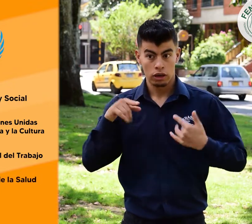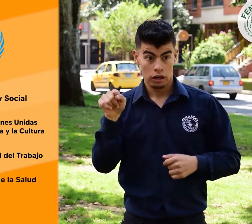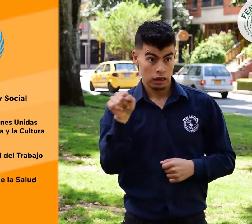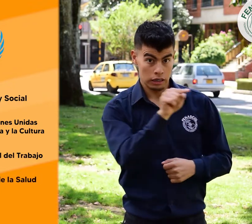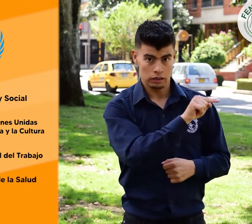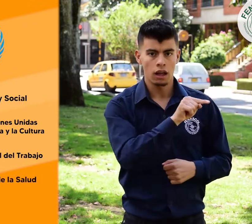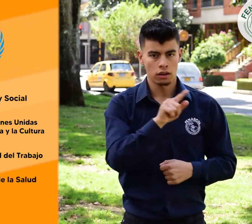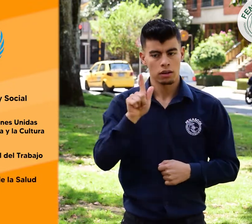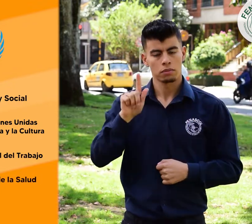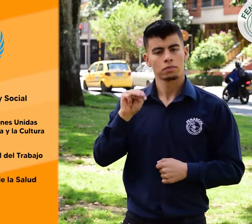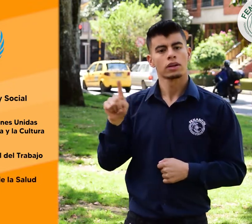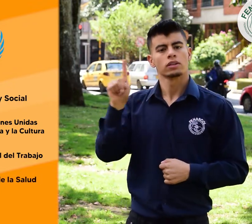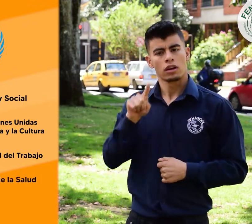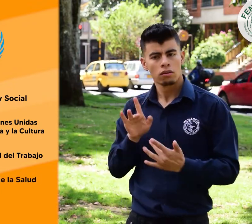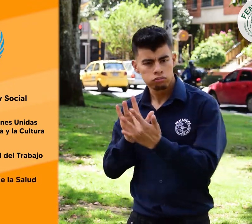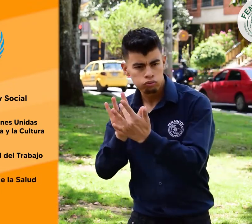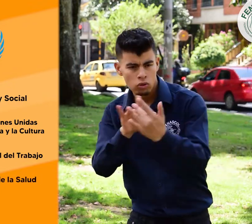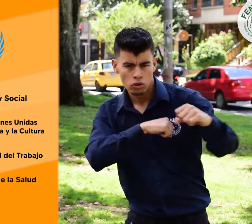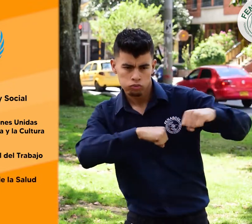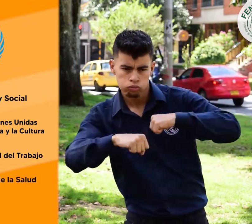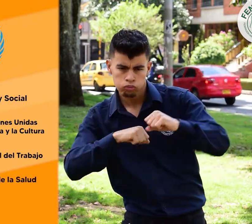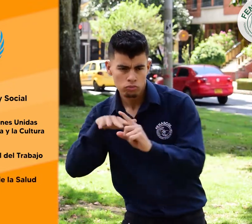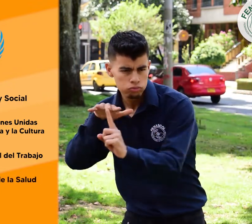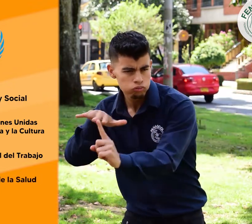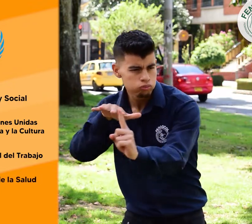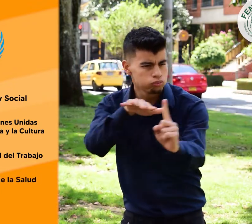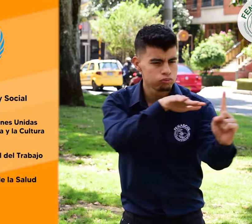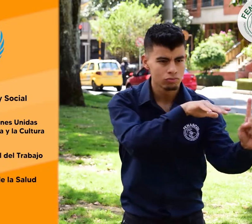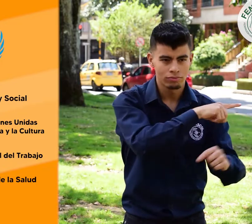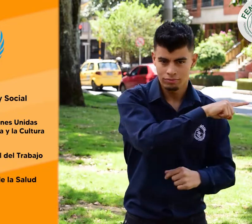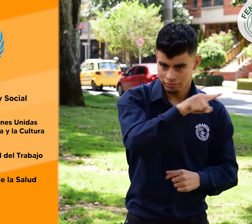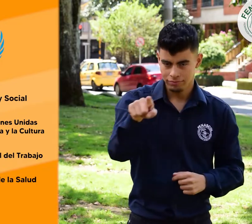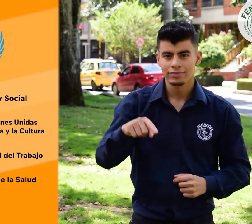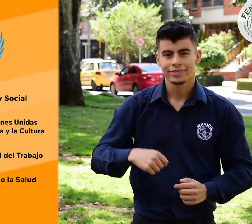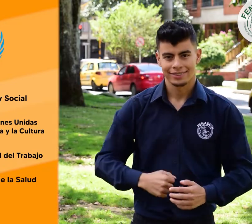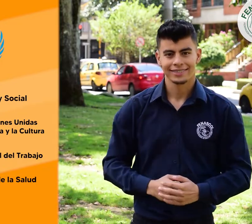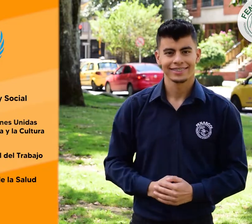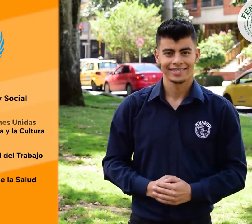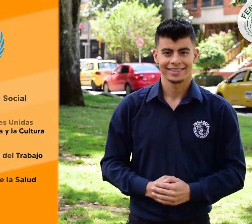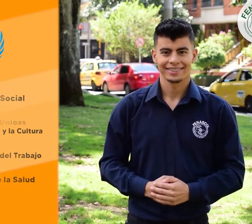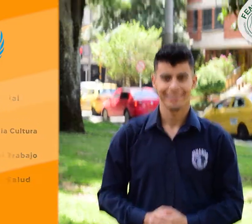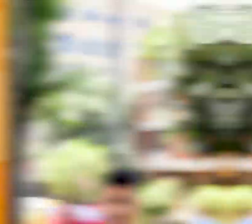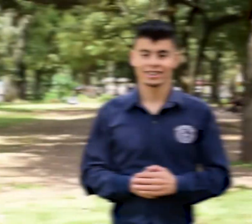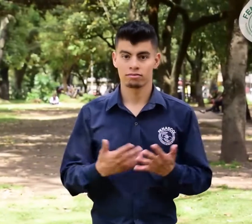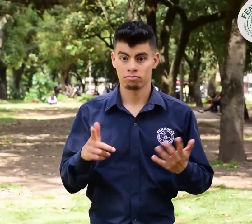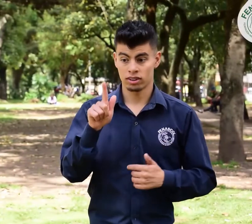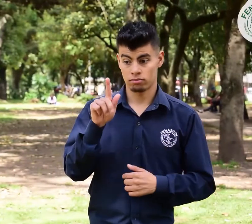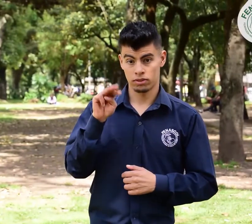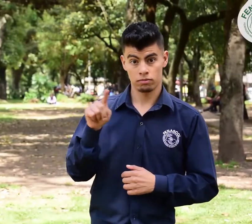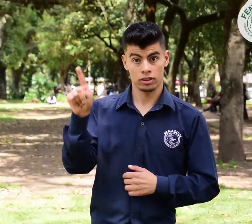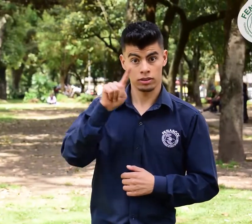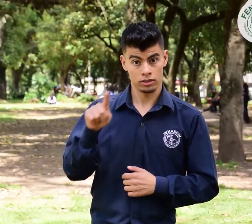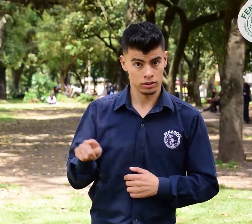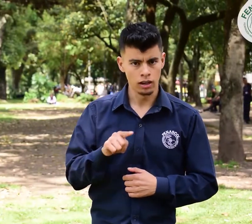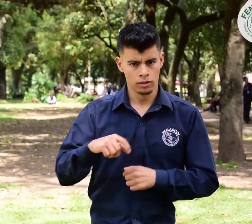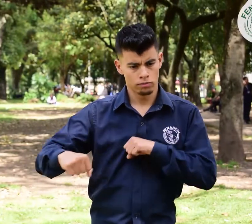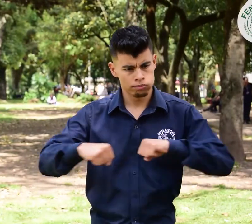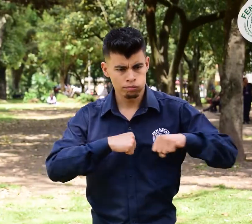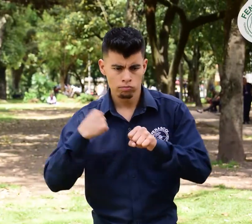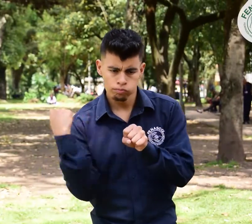fms está en contacto constante para su gestión e incidencia la fms trabaja para